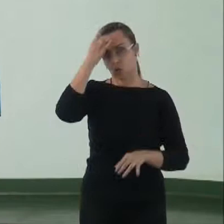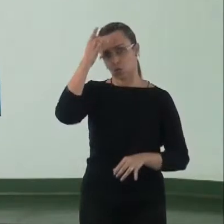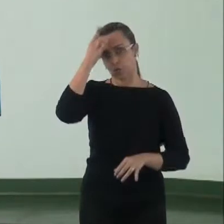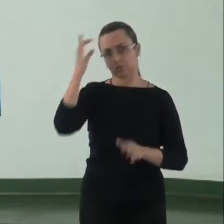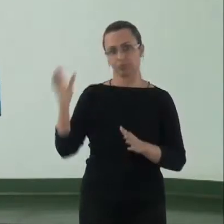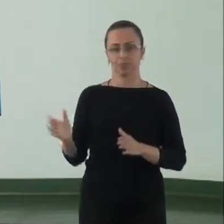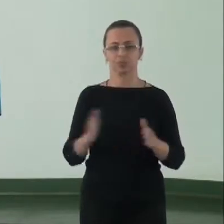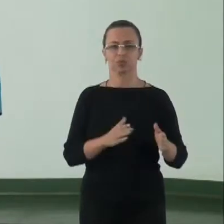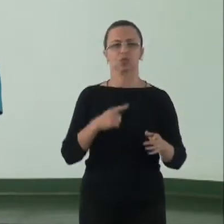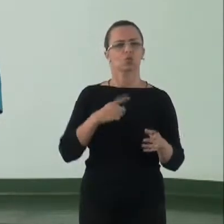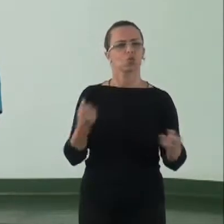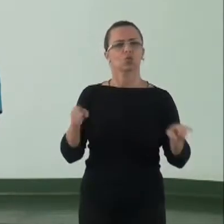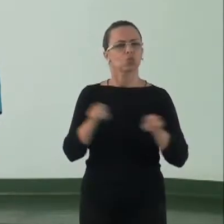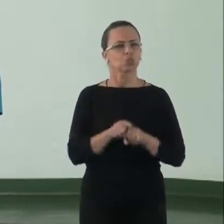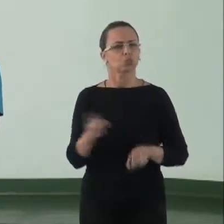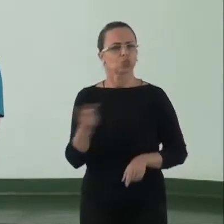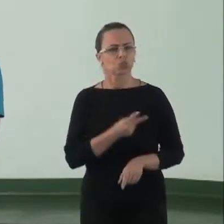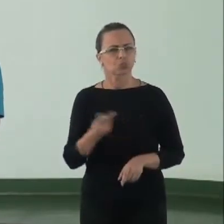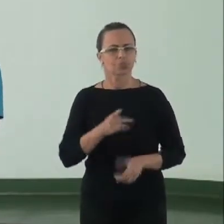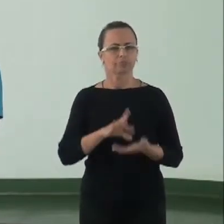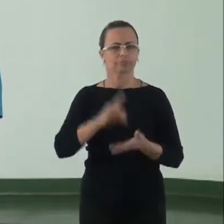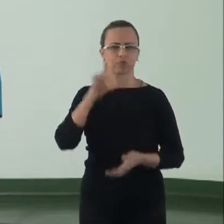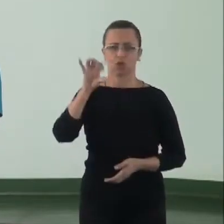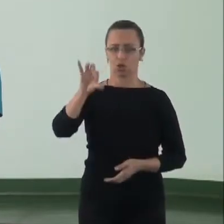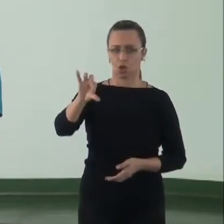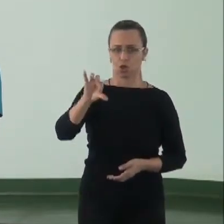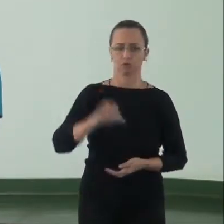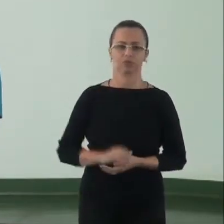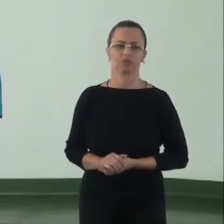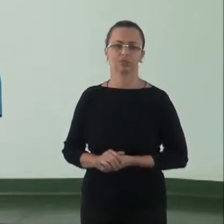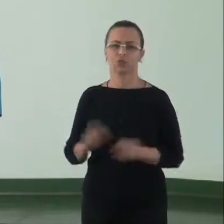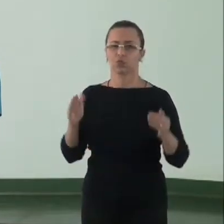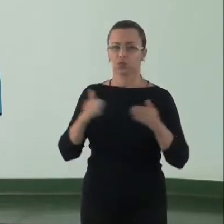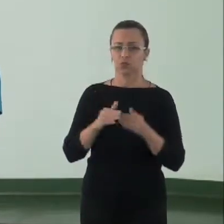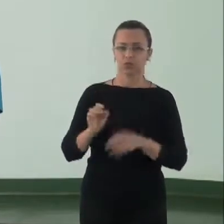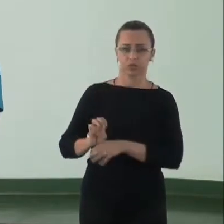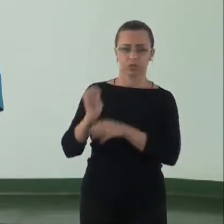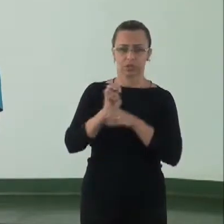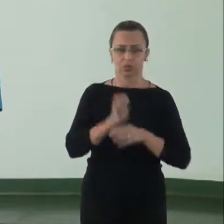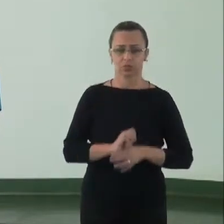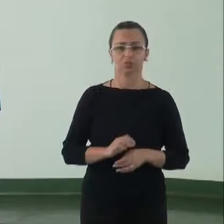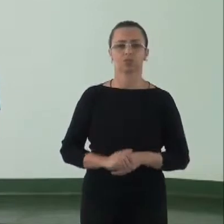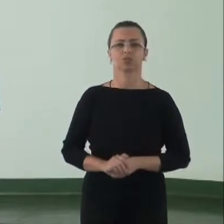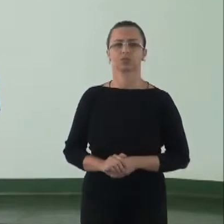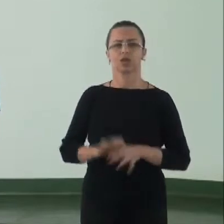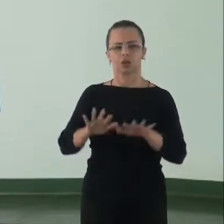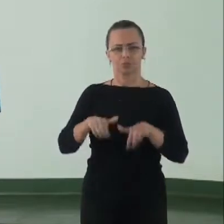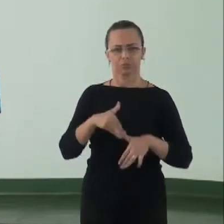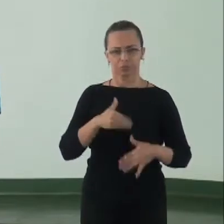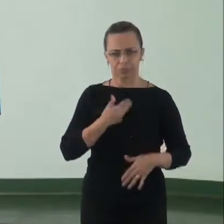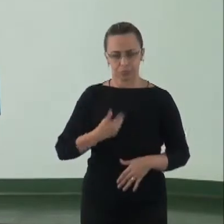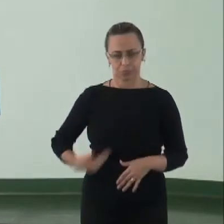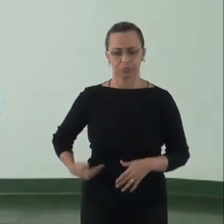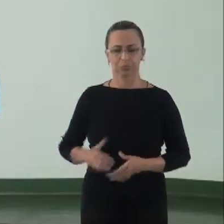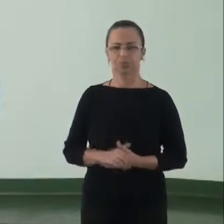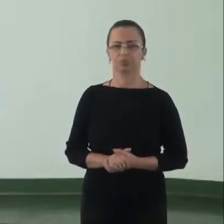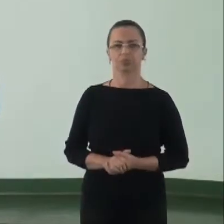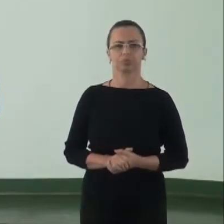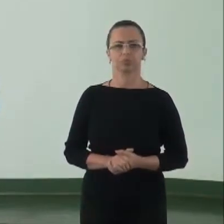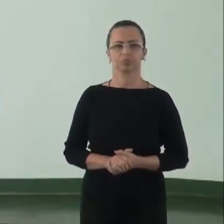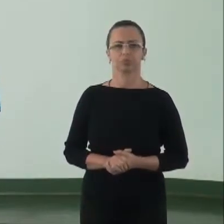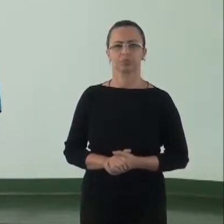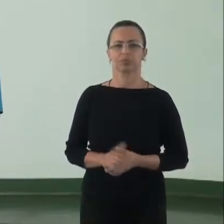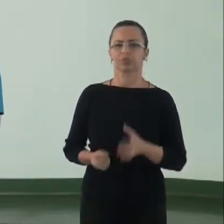oportunidades de atuação conjunta? Destacamos nove. Os fóruns estaduais, as audiências públicas, a